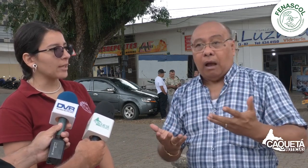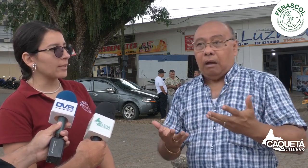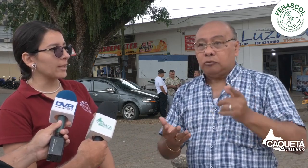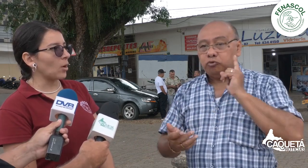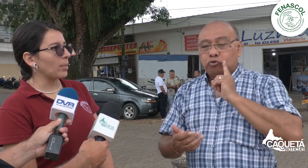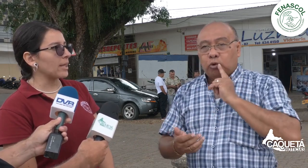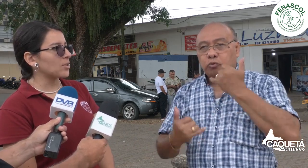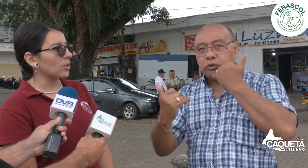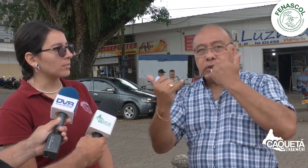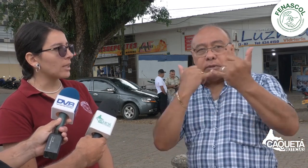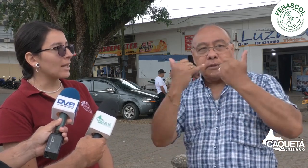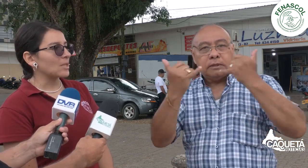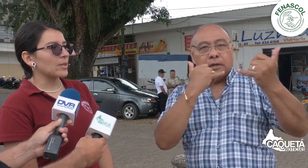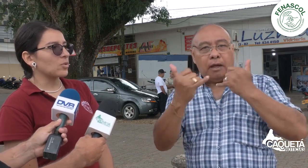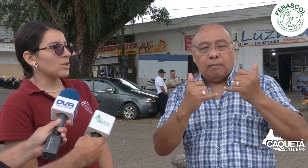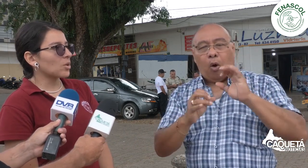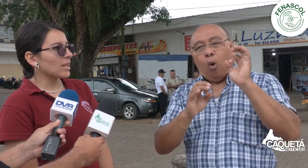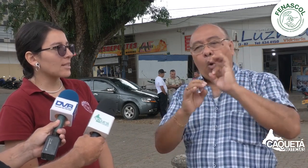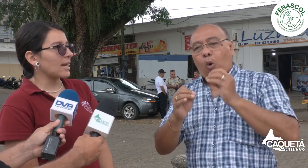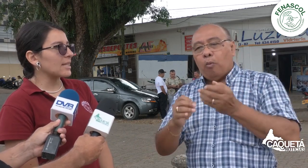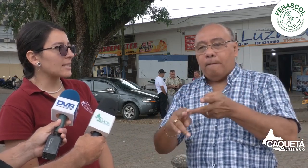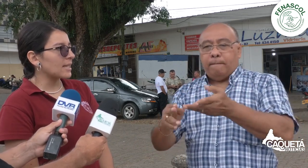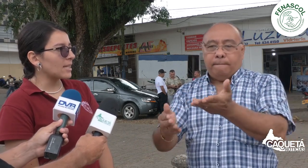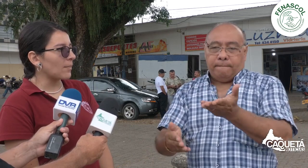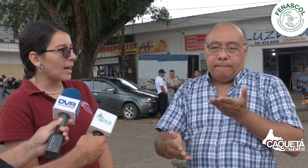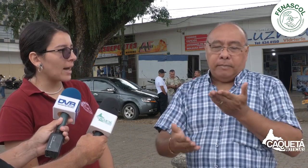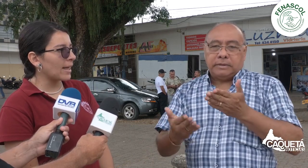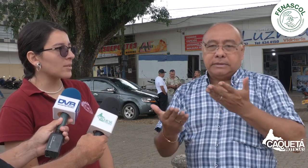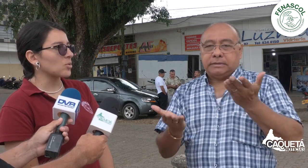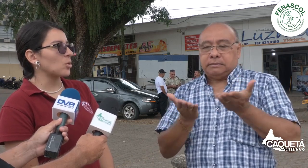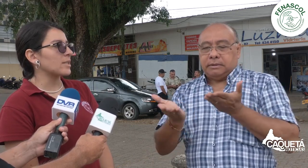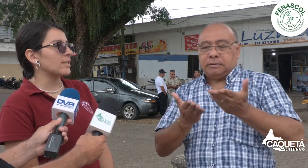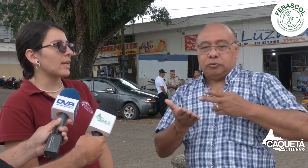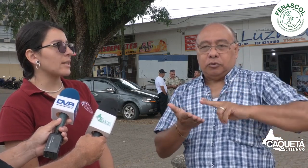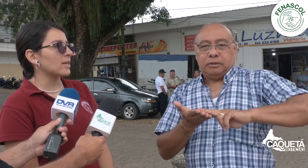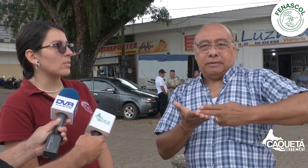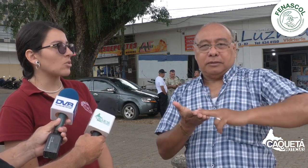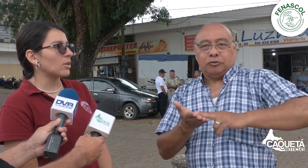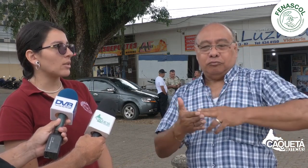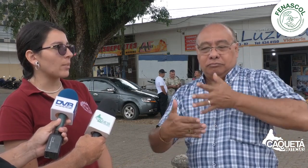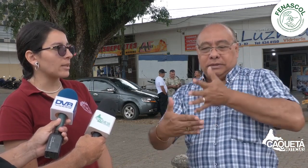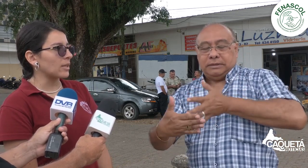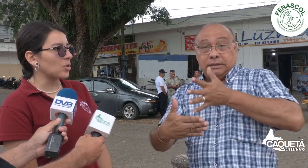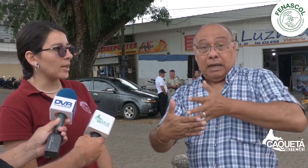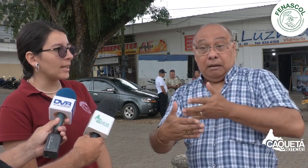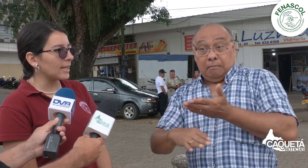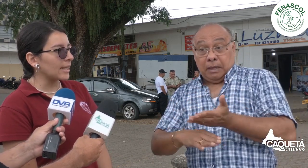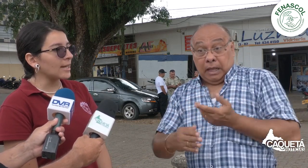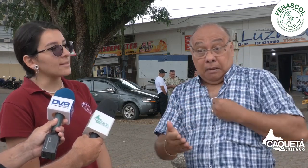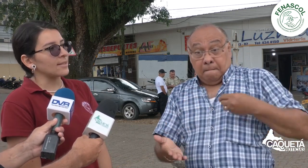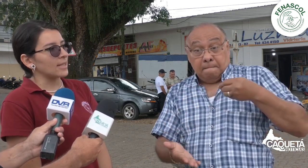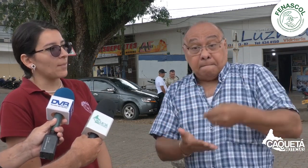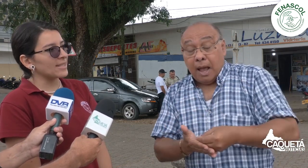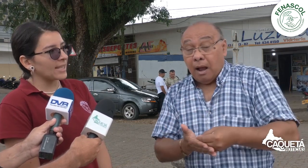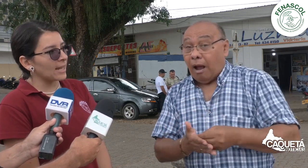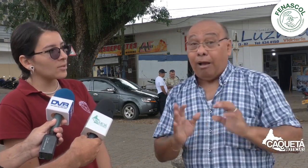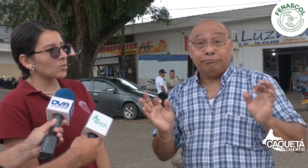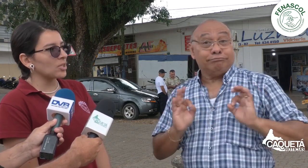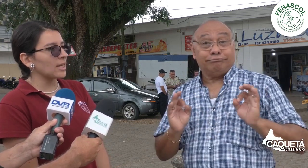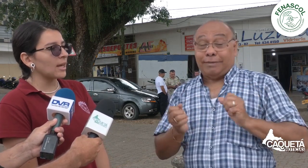la operación. Las personas sordas realizan llamadas o solicitan el servicio de interpretación en línea, se llama CIEL, su sigla,